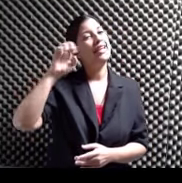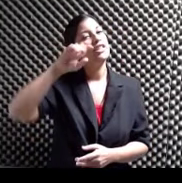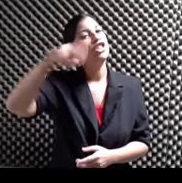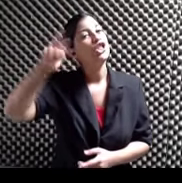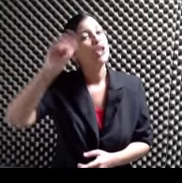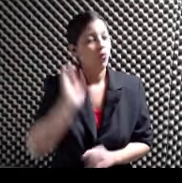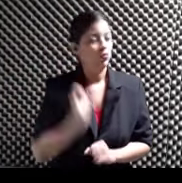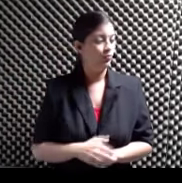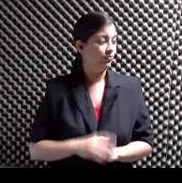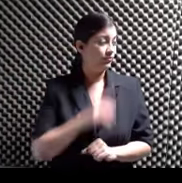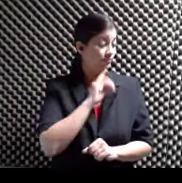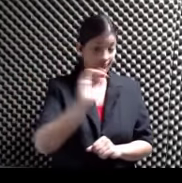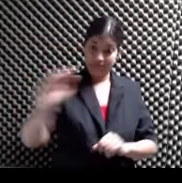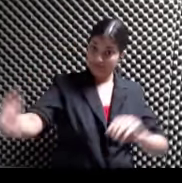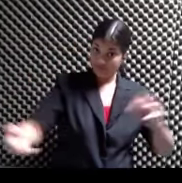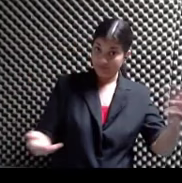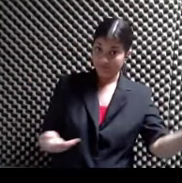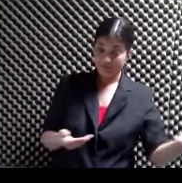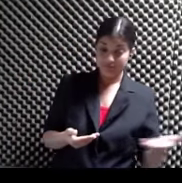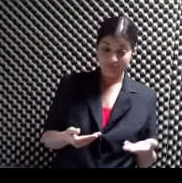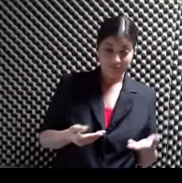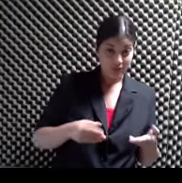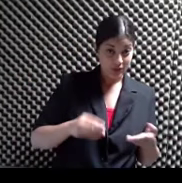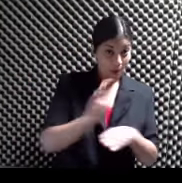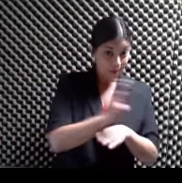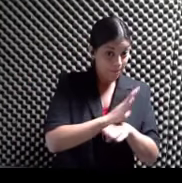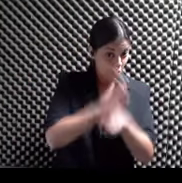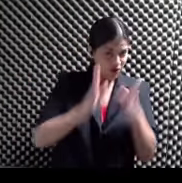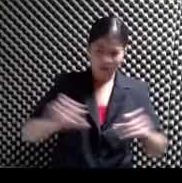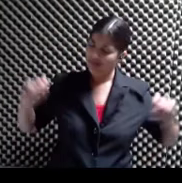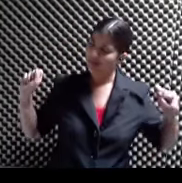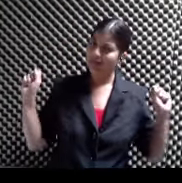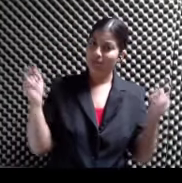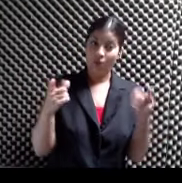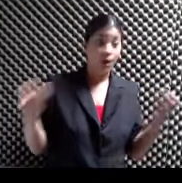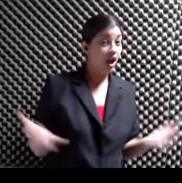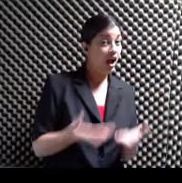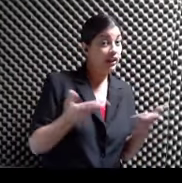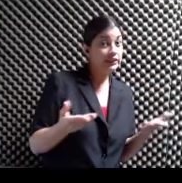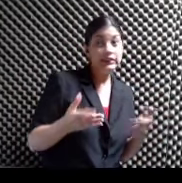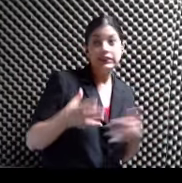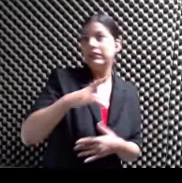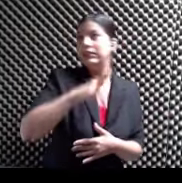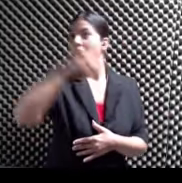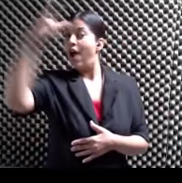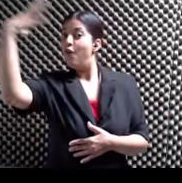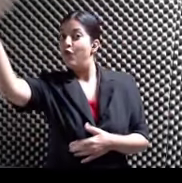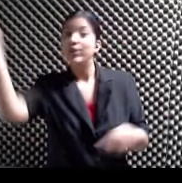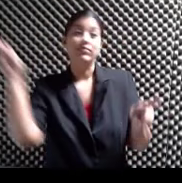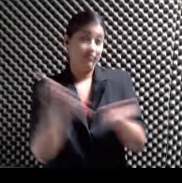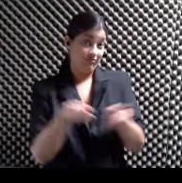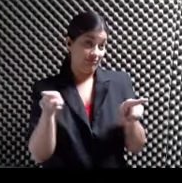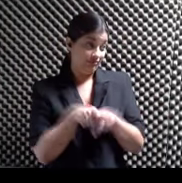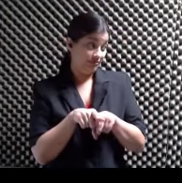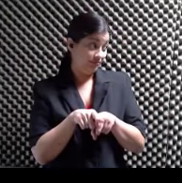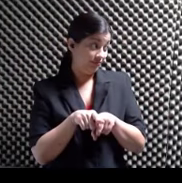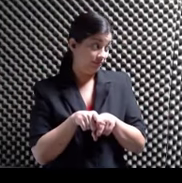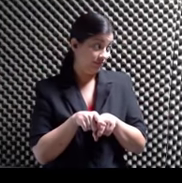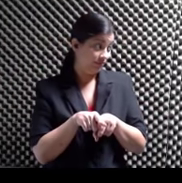Que invita a todos los boricuas A los de aquí y a los de allá Que estén aquí Y a los que puedan venir